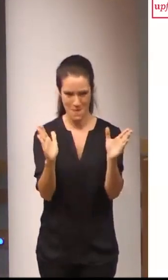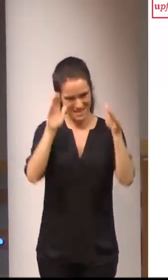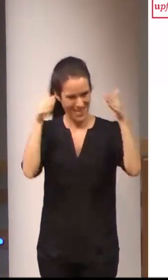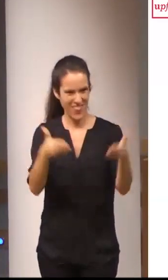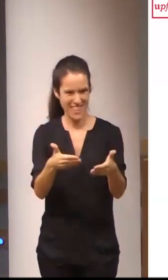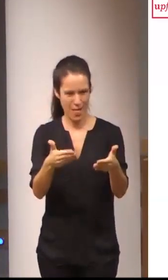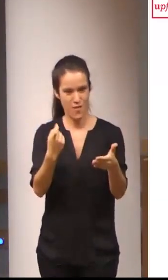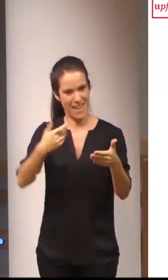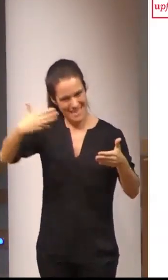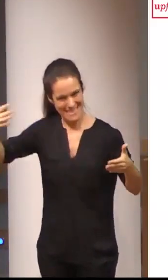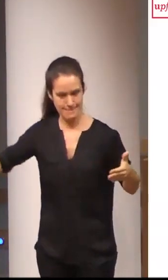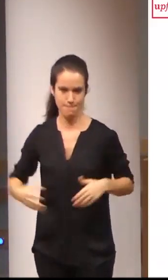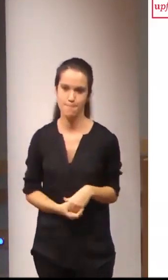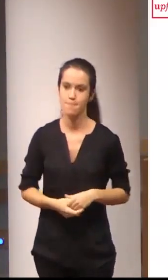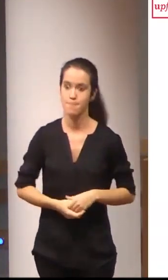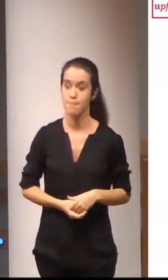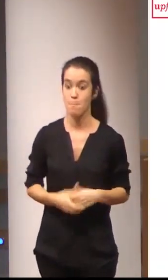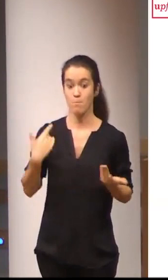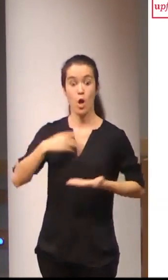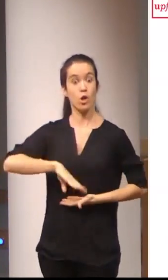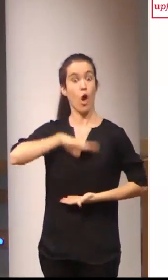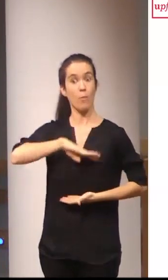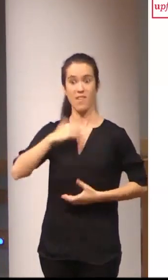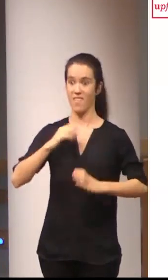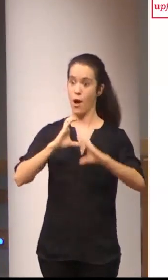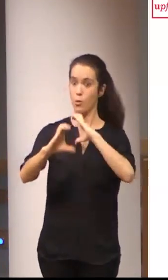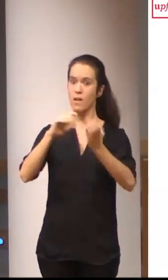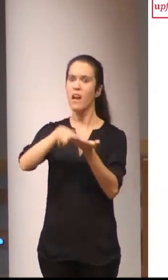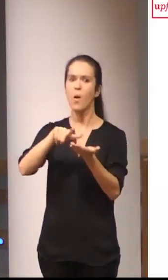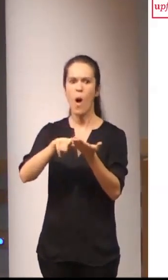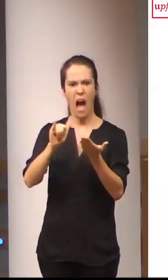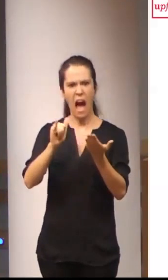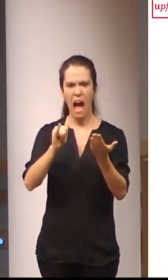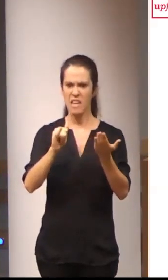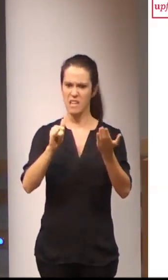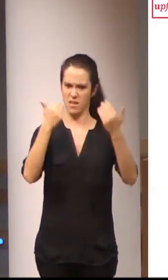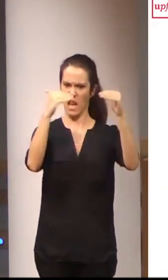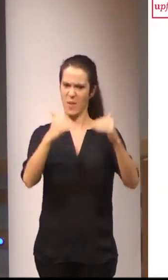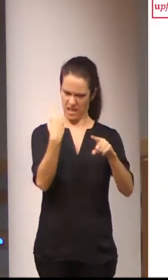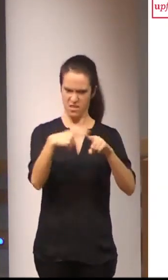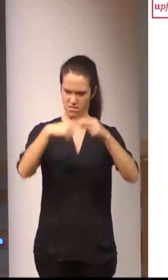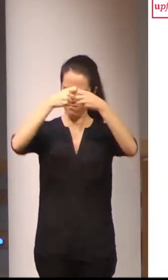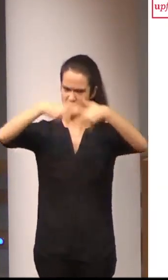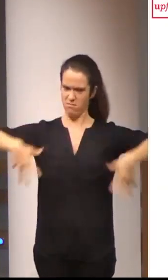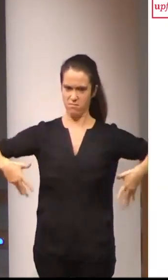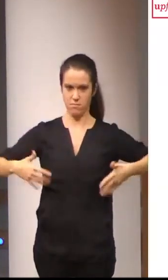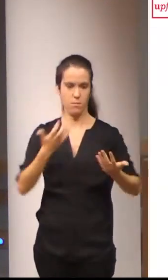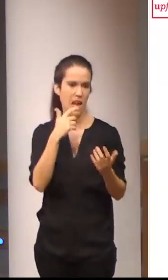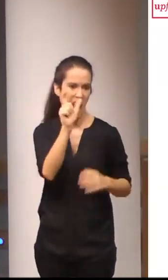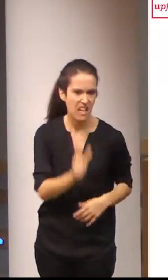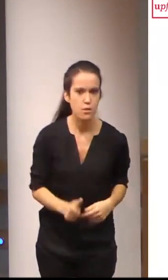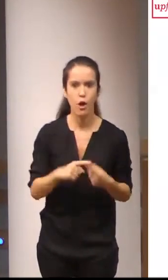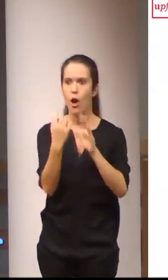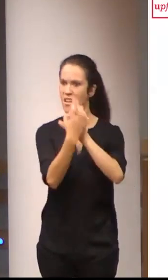puesto que la competencia comunicativa de una lengua comprende distintos componentes, estos distintos componentes como son el léxico,